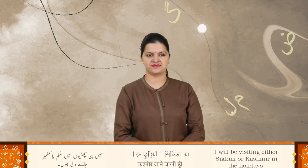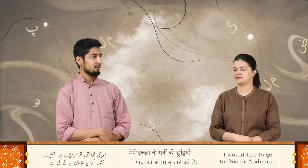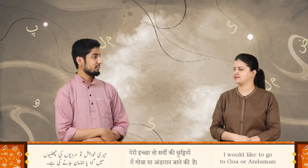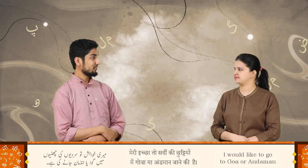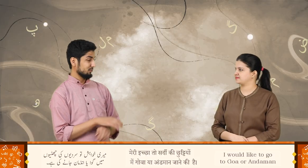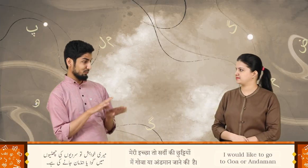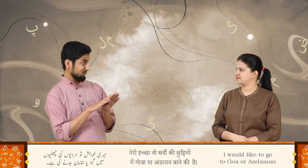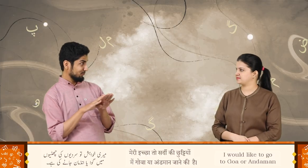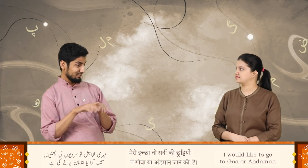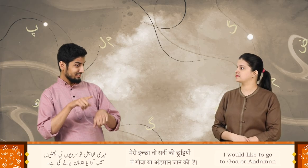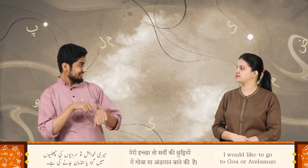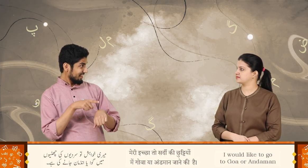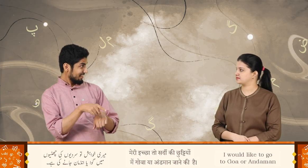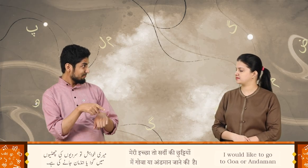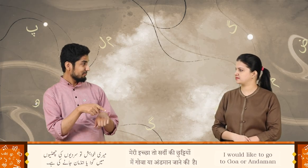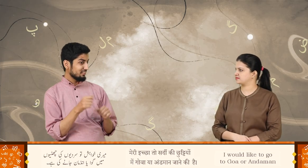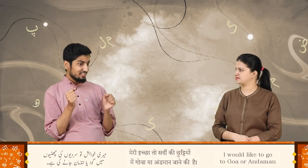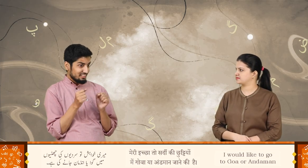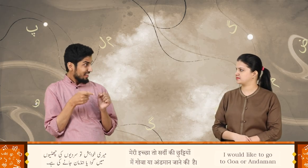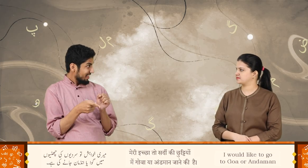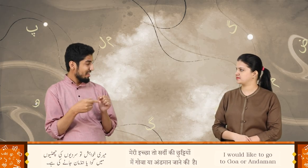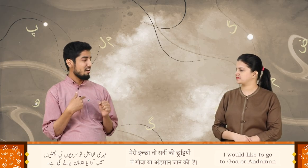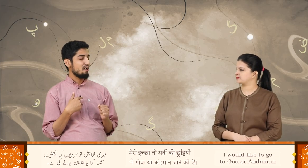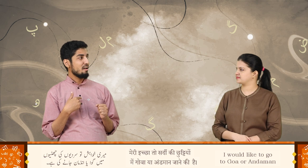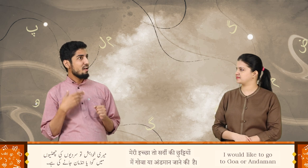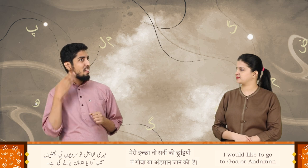میری خواہش تو سردیوں کی چھٹیوں میں گوہ یا انڈمان جانے کی ہے